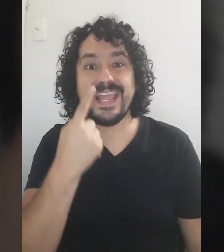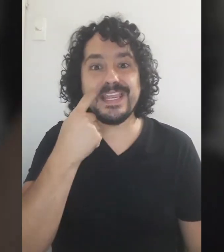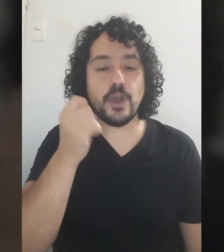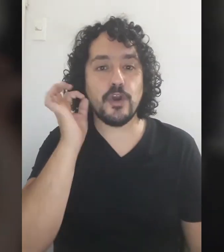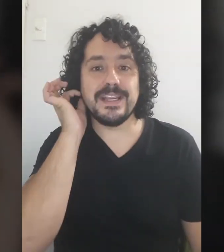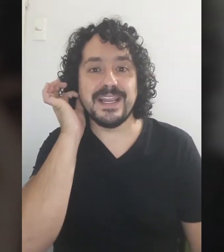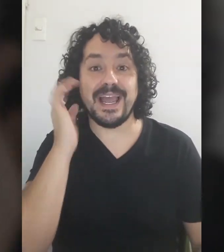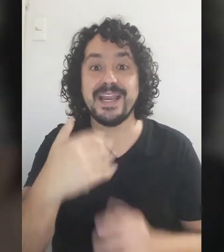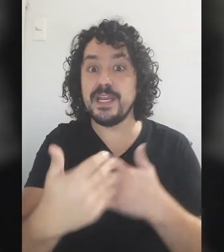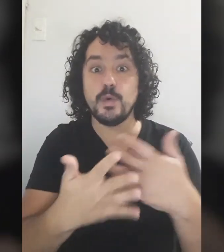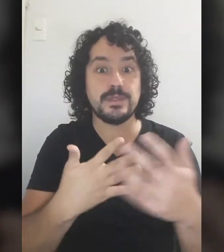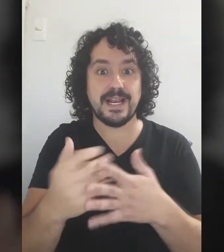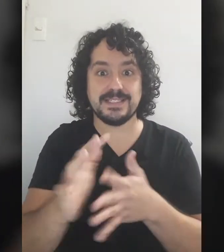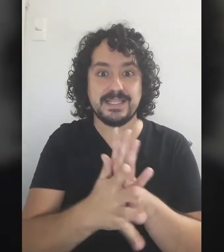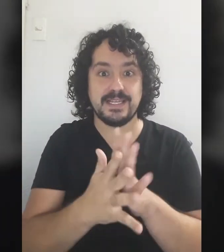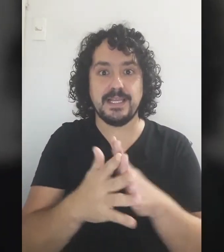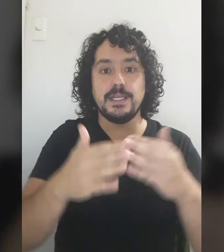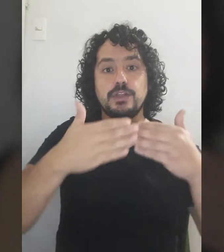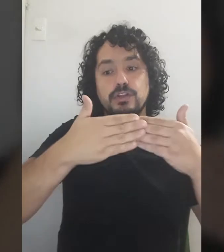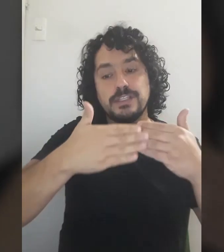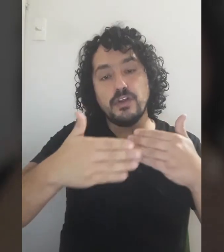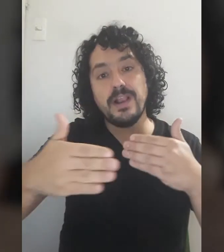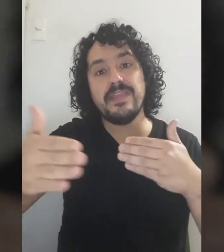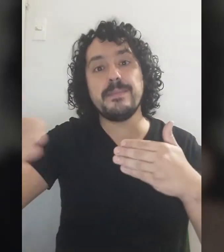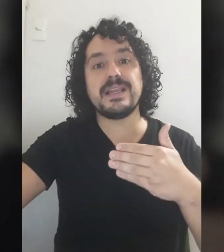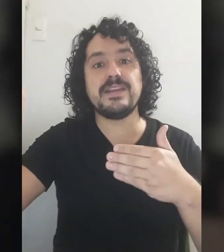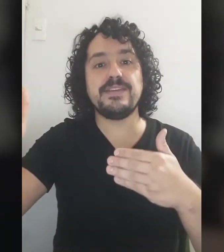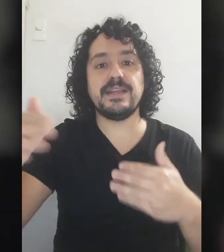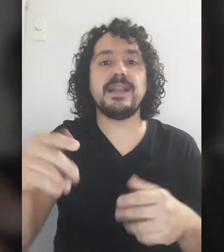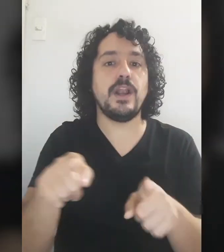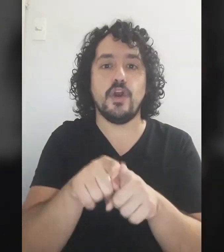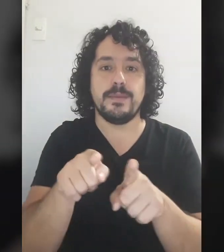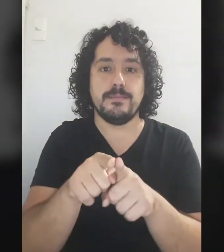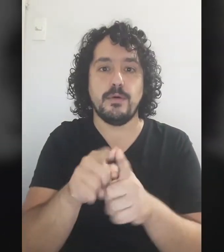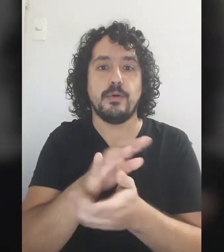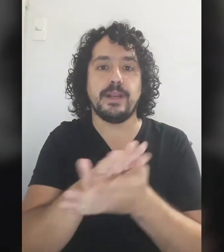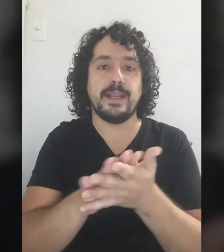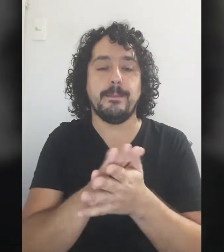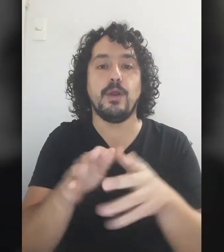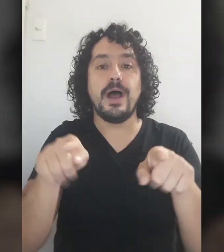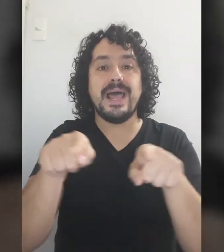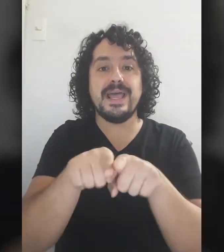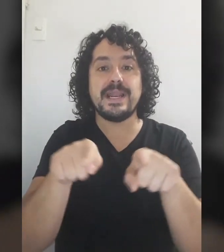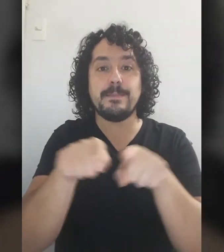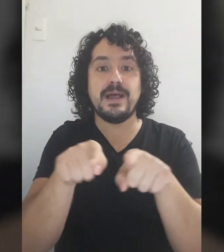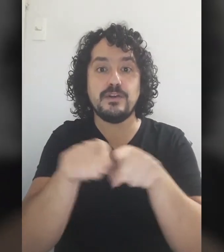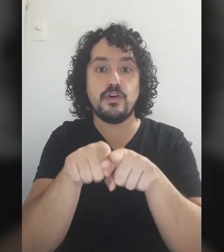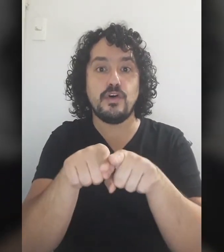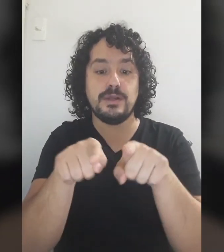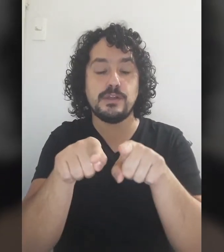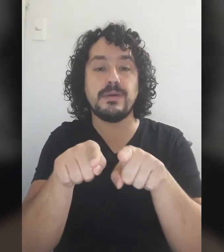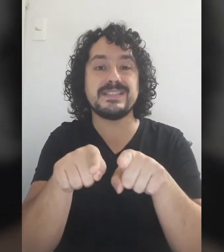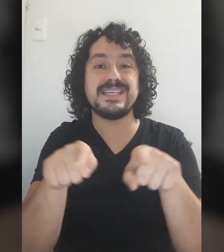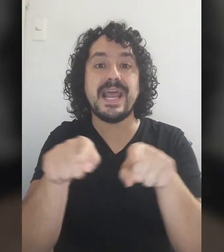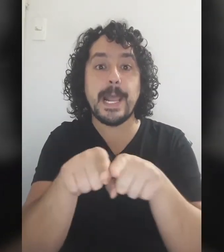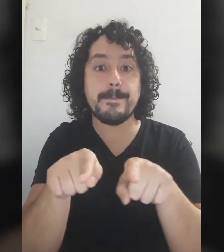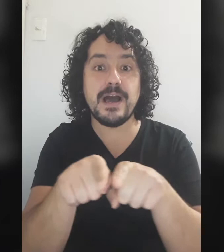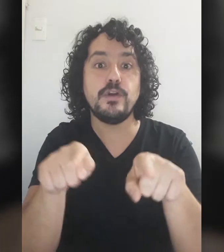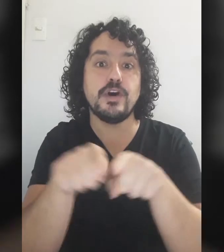hijo ni hija Es neutra la seña Entonces todas las demás que vienen es lo mismo Por ejemplo Hermano Eso puede ser hermano o